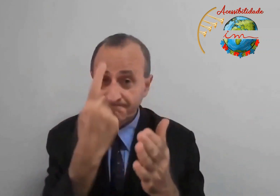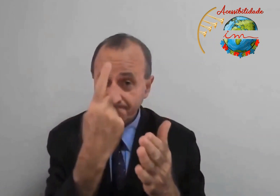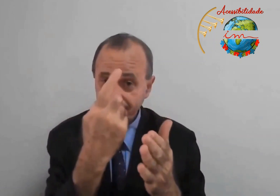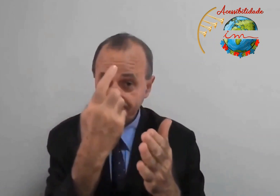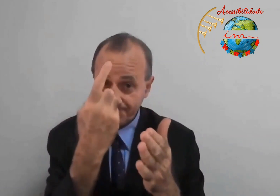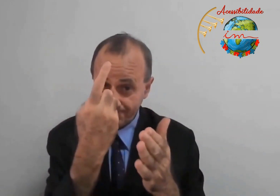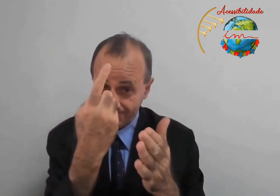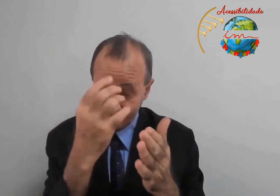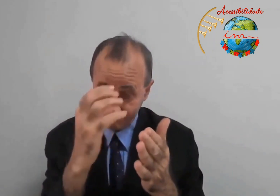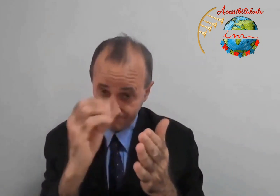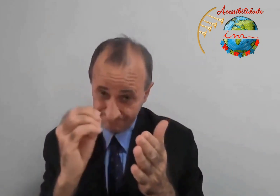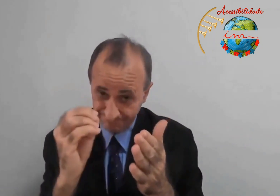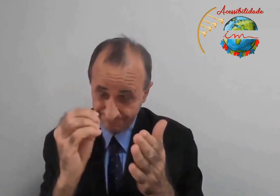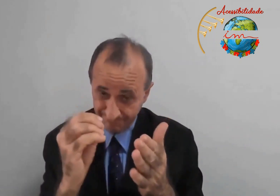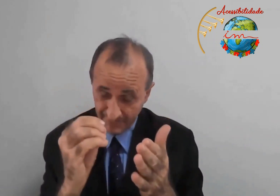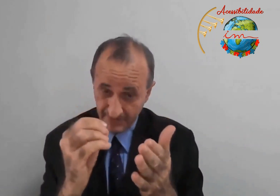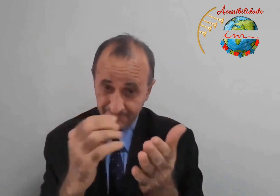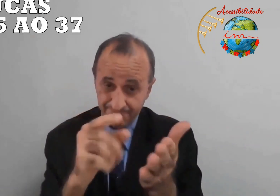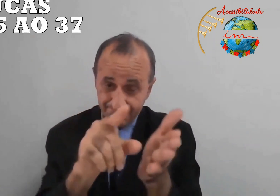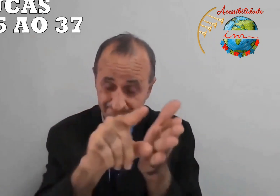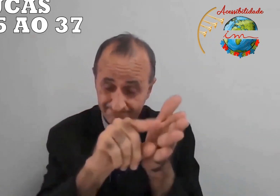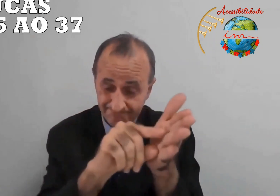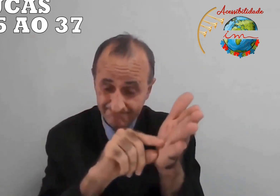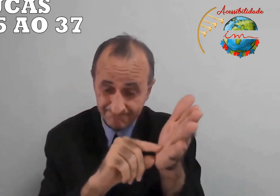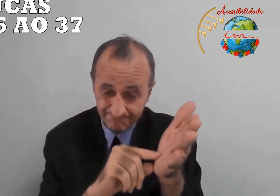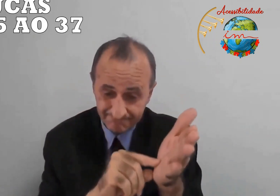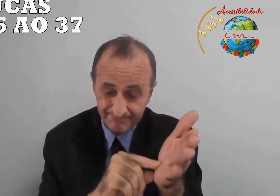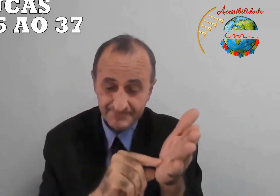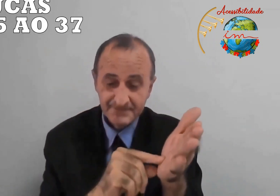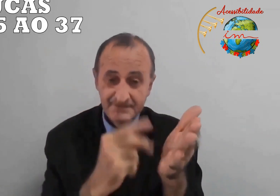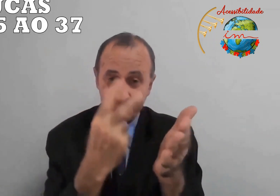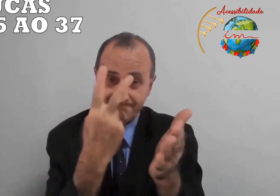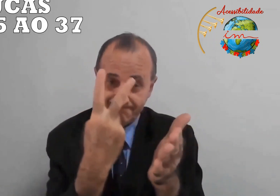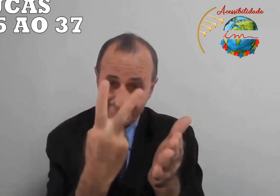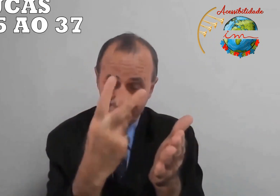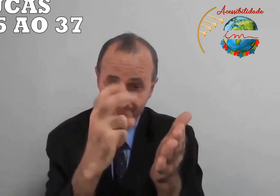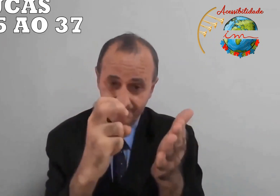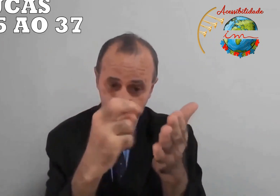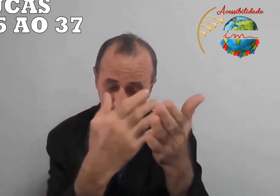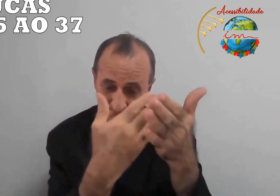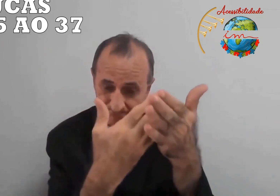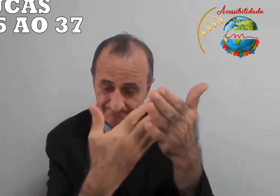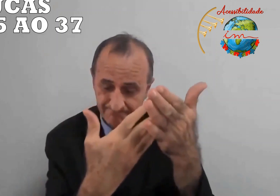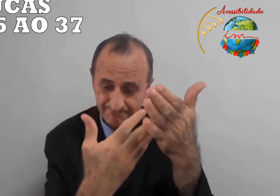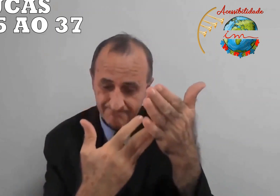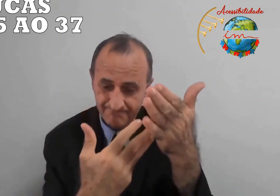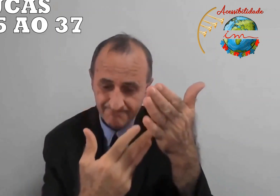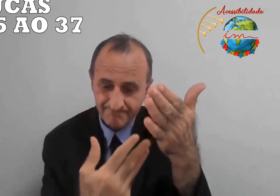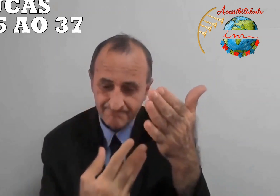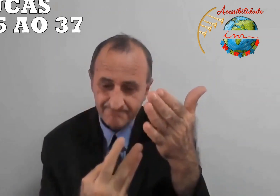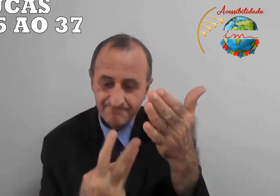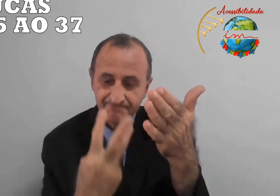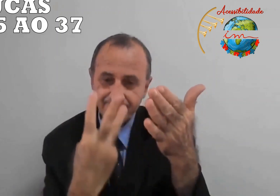no capítulo 10, olha, versículo 25 ao